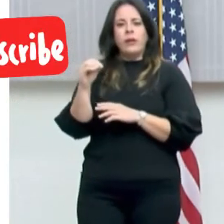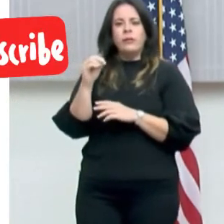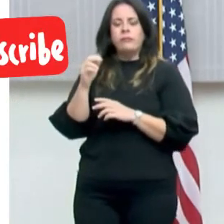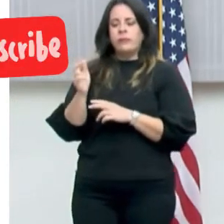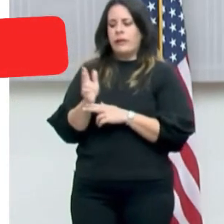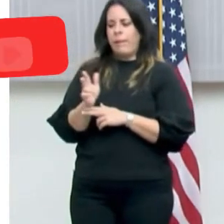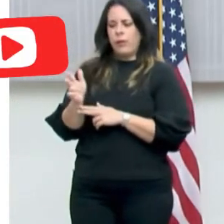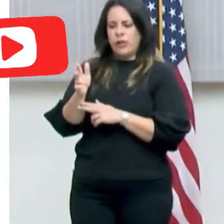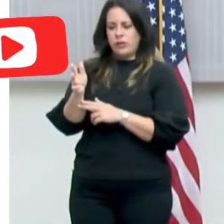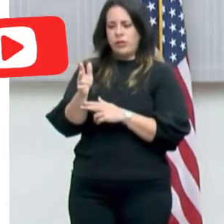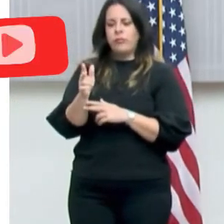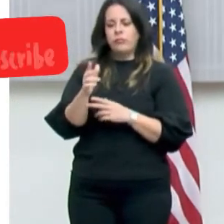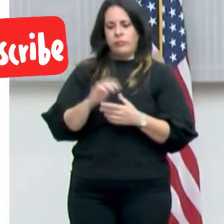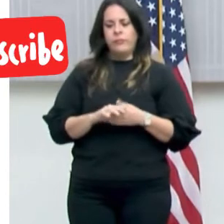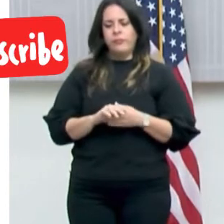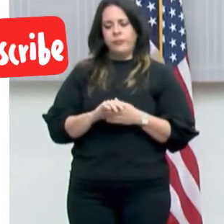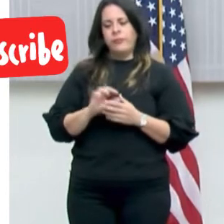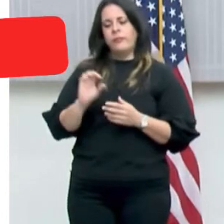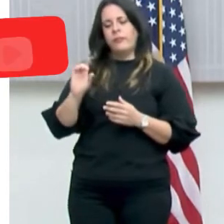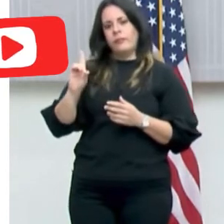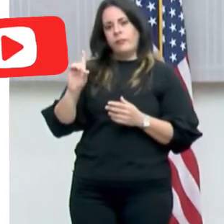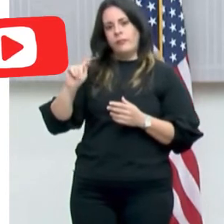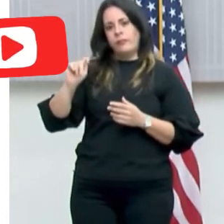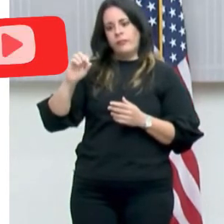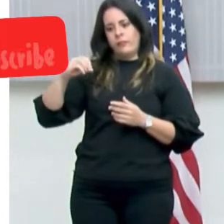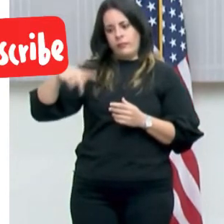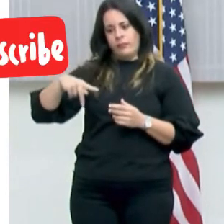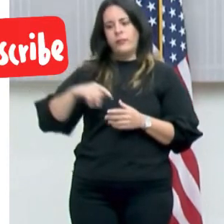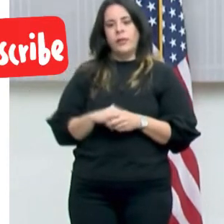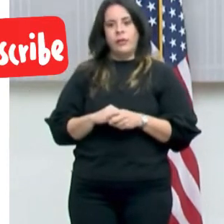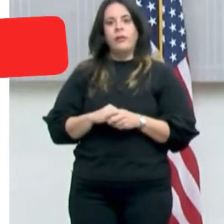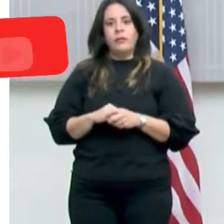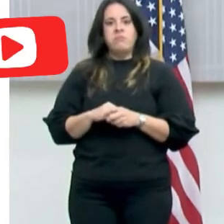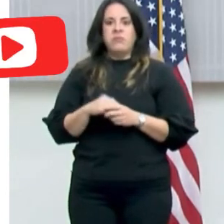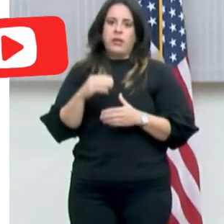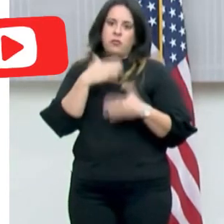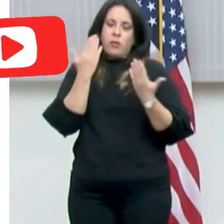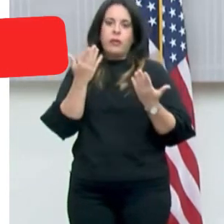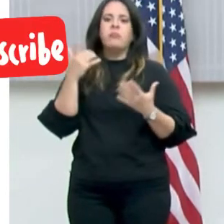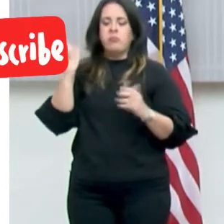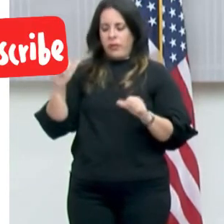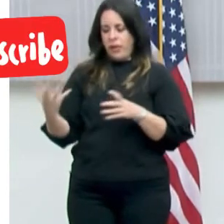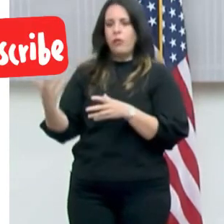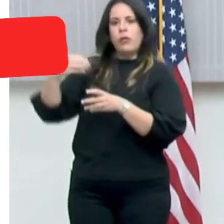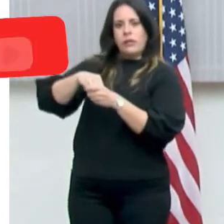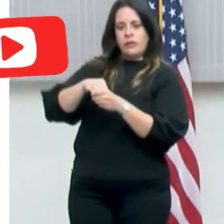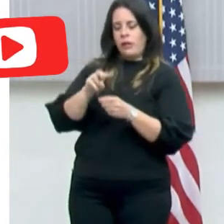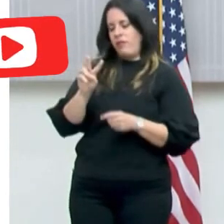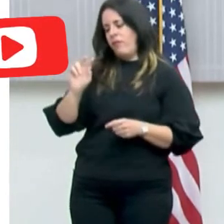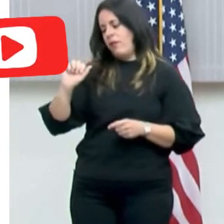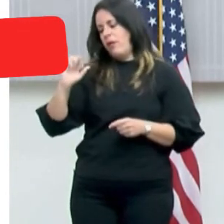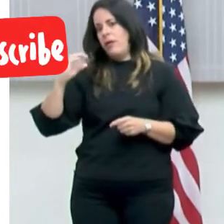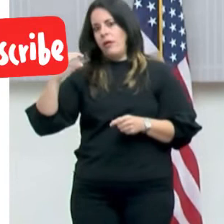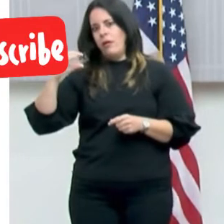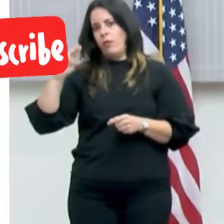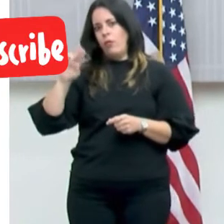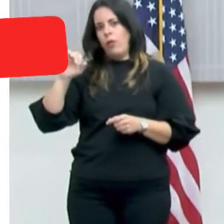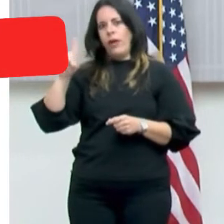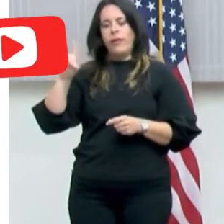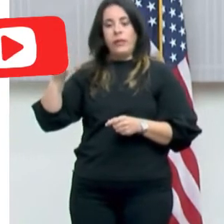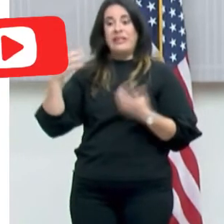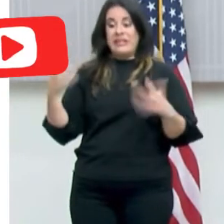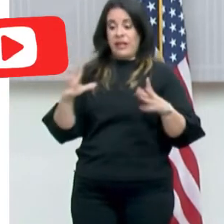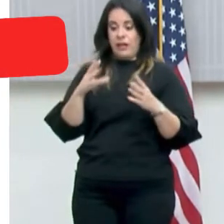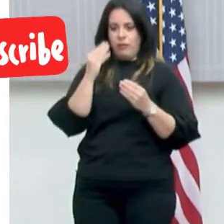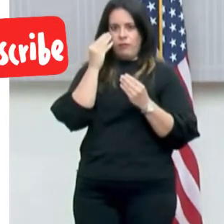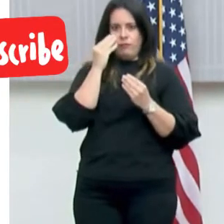última etapa es para también que toda una familia pueda incluirse en el BACUID. Ya se están transfiriendo los